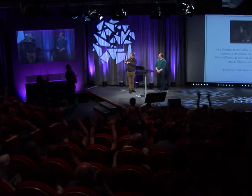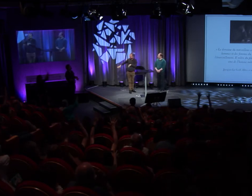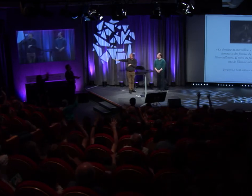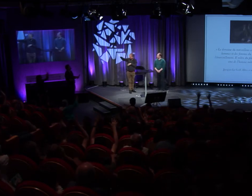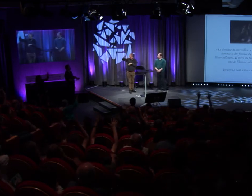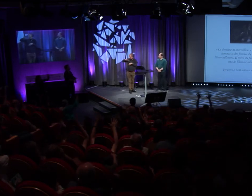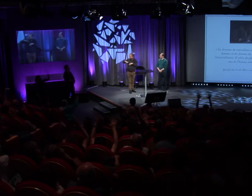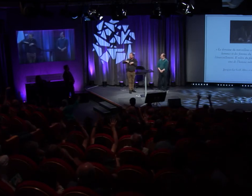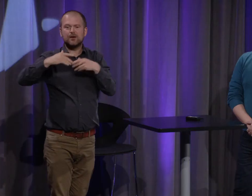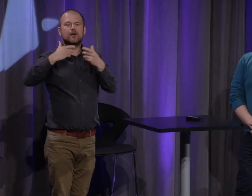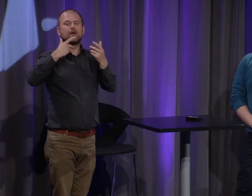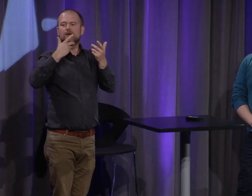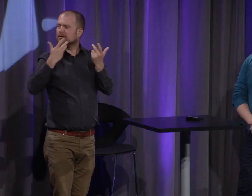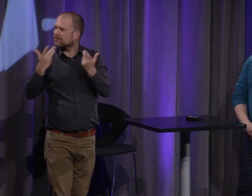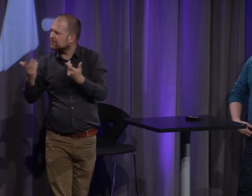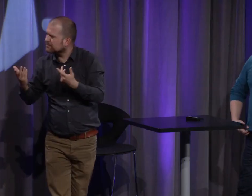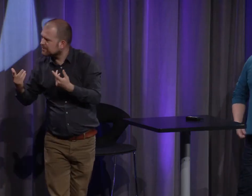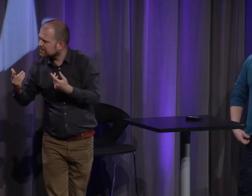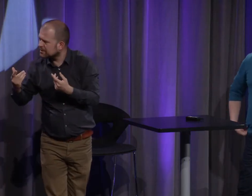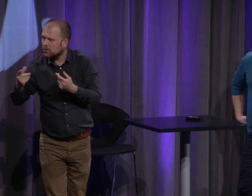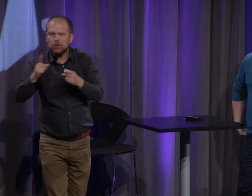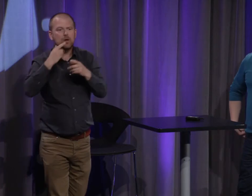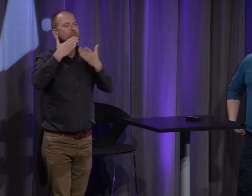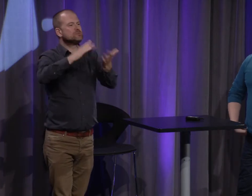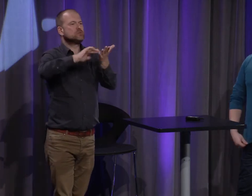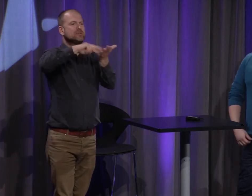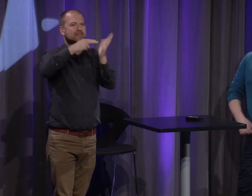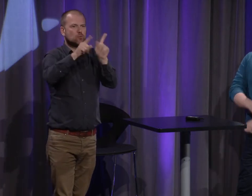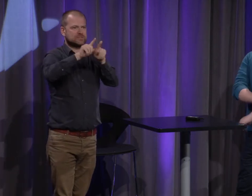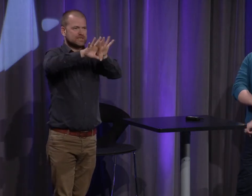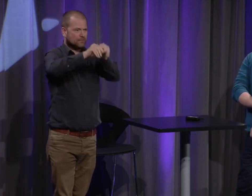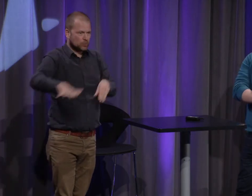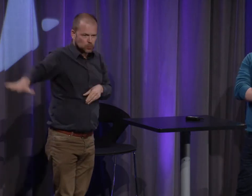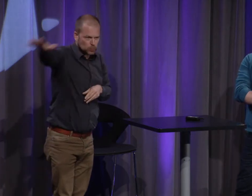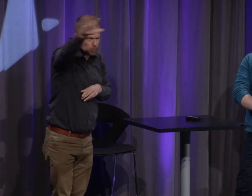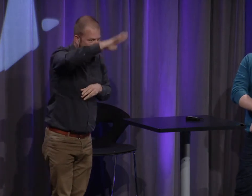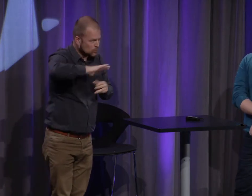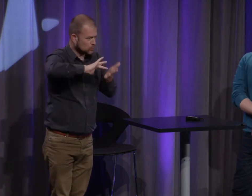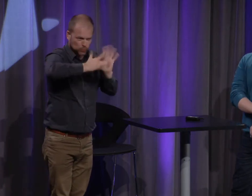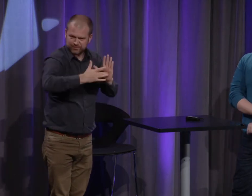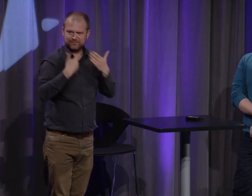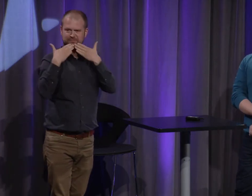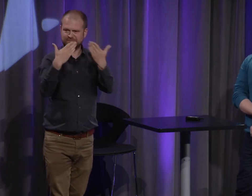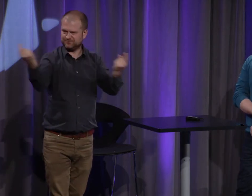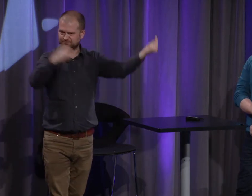à toute l'équipe présente toute l'équipe Universcience merci aux techniciens merci à tous